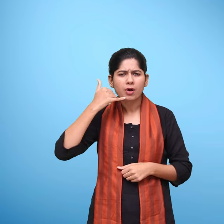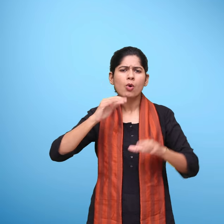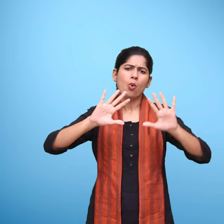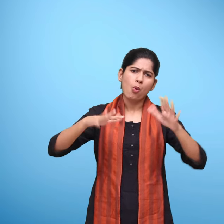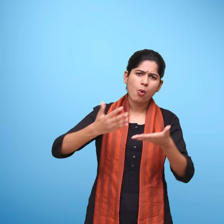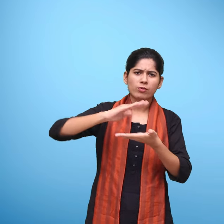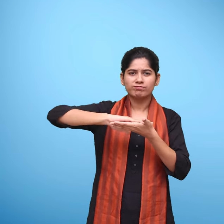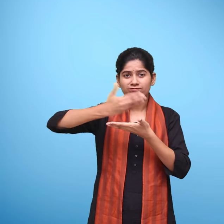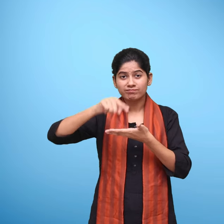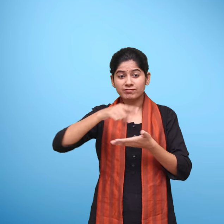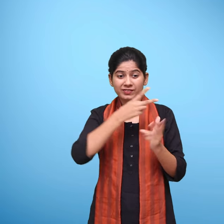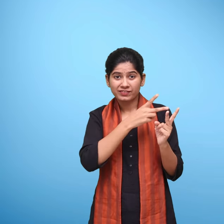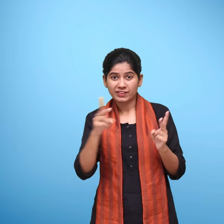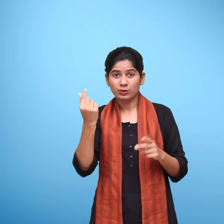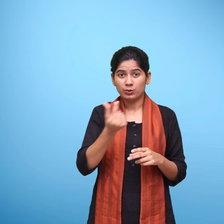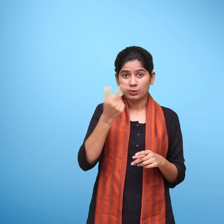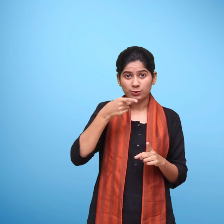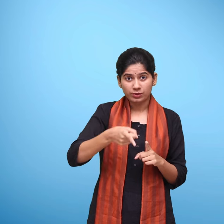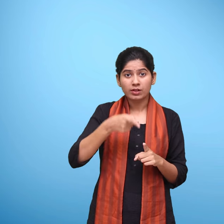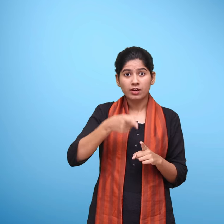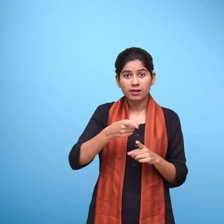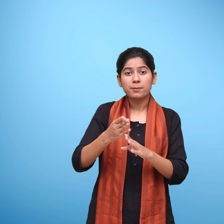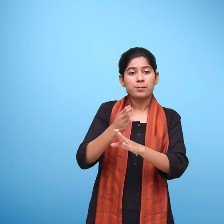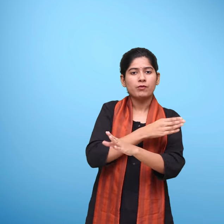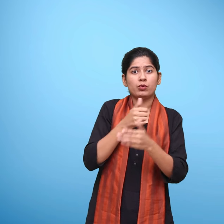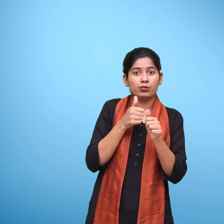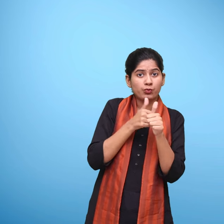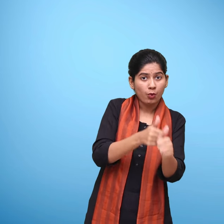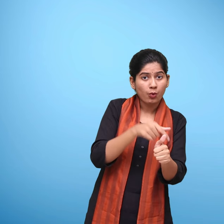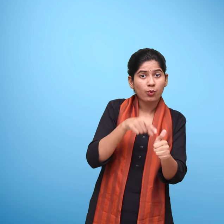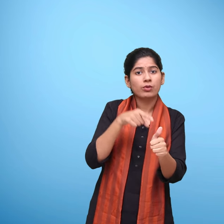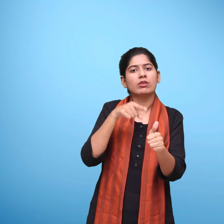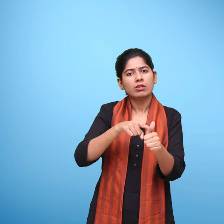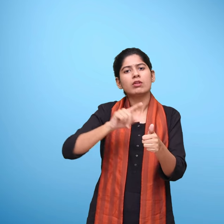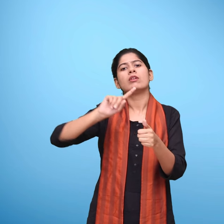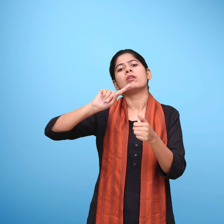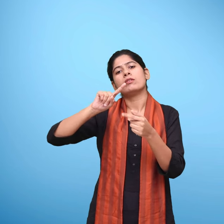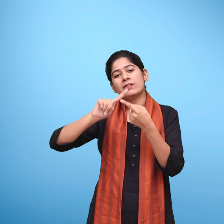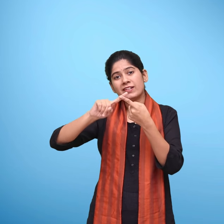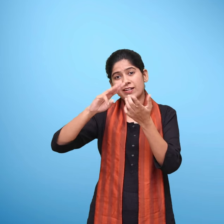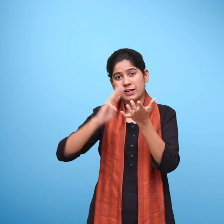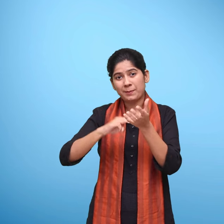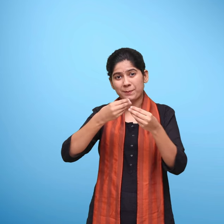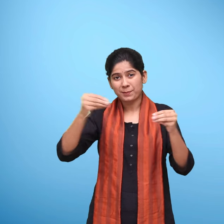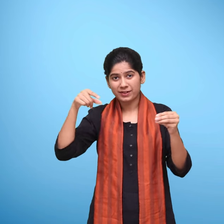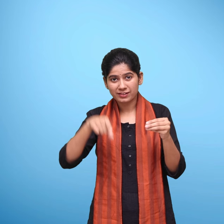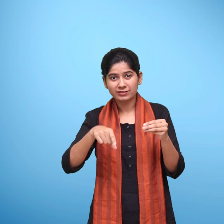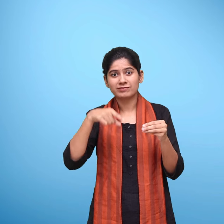फोन या टैबलेट द्वारा निम्नवत चरणों का पालन कर और ई पाठ्शाला के माध्यम से ई